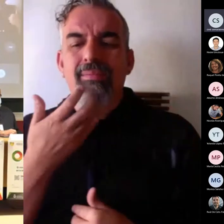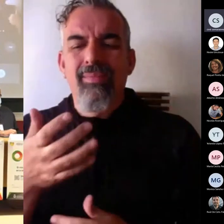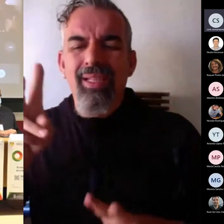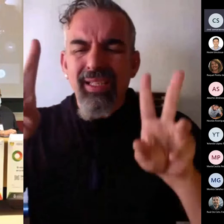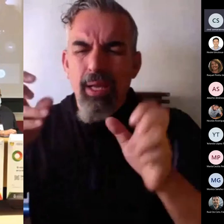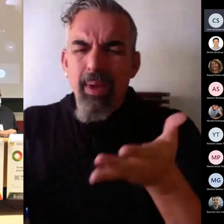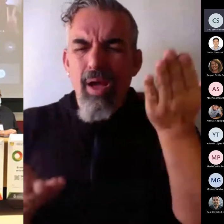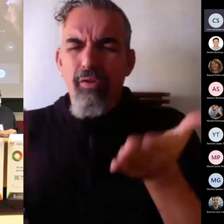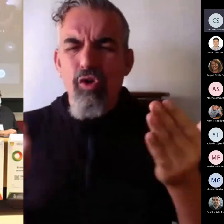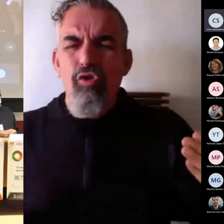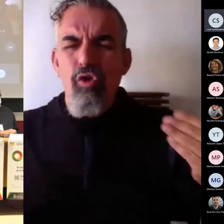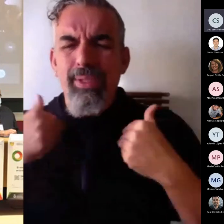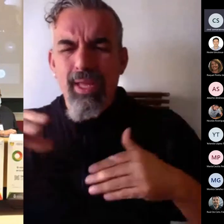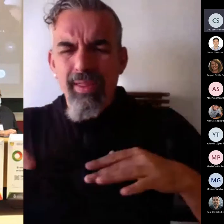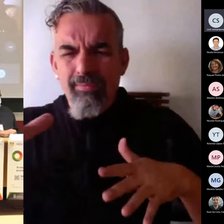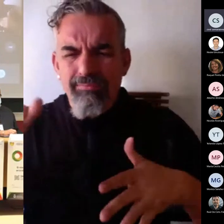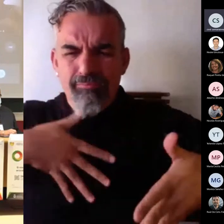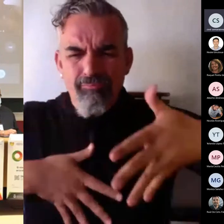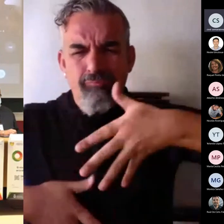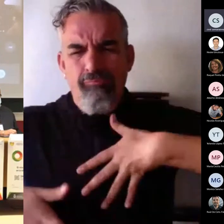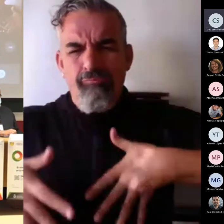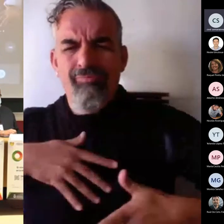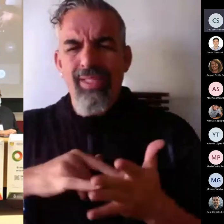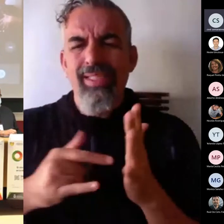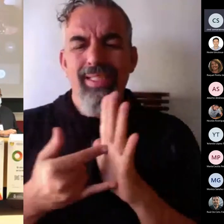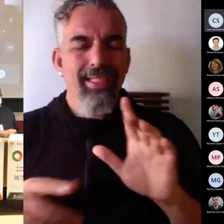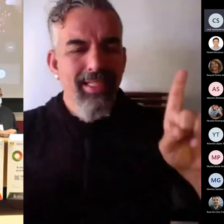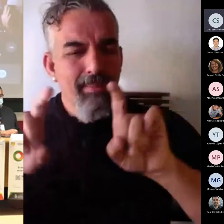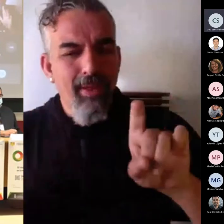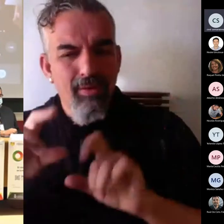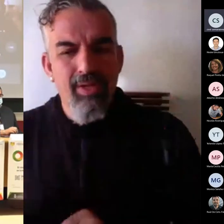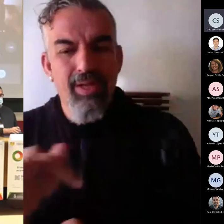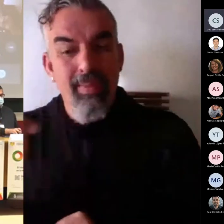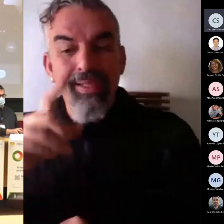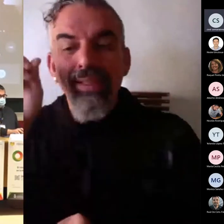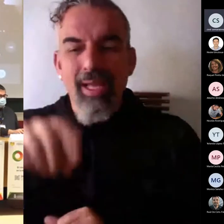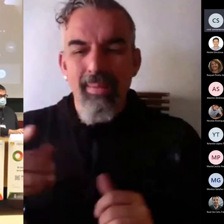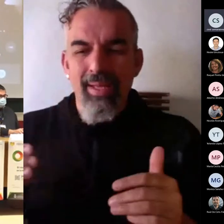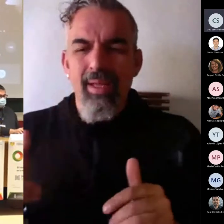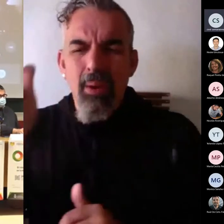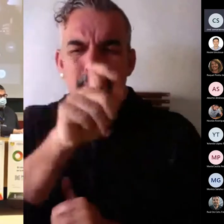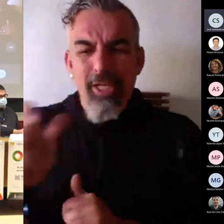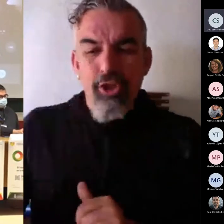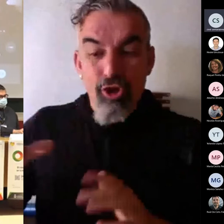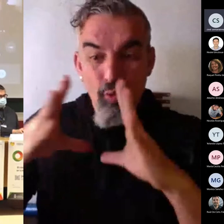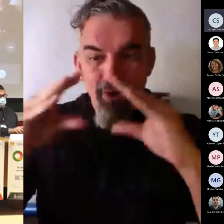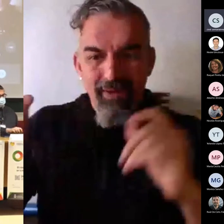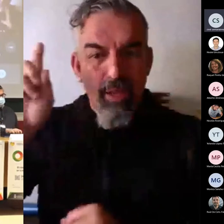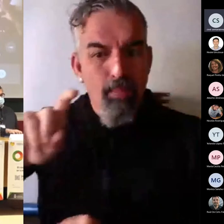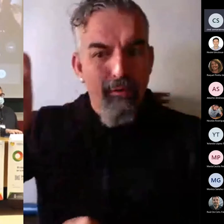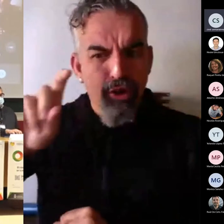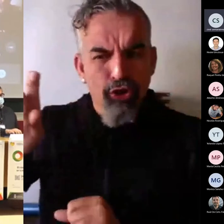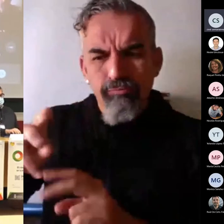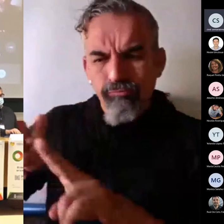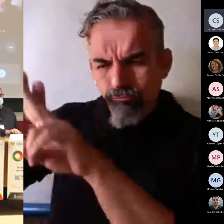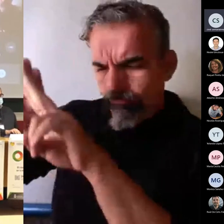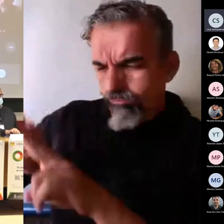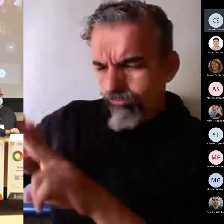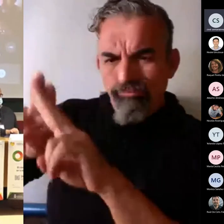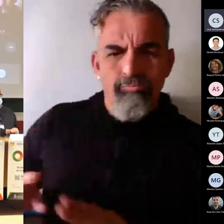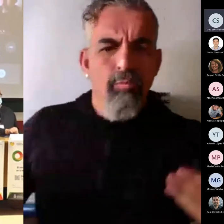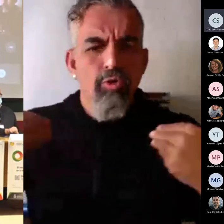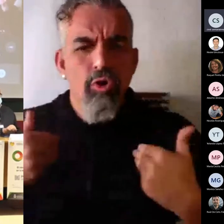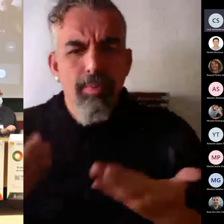las distintas etapas de nuestro sistema educativo y en el estudio de las competencias del profesorado universitario. Gracias, Mercia, por